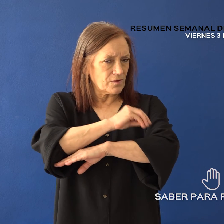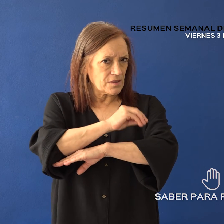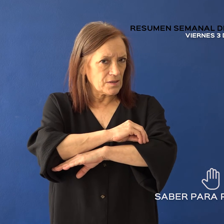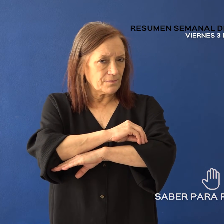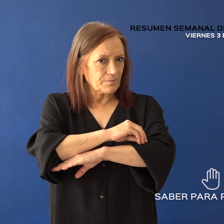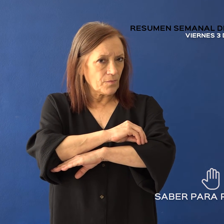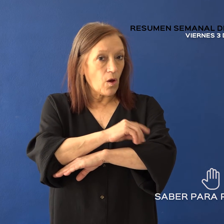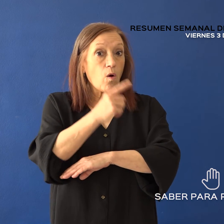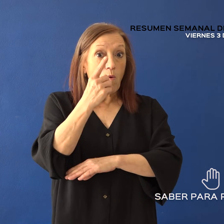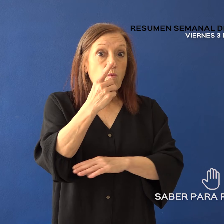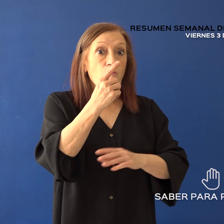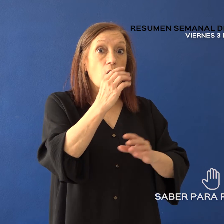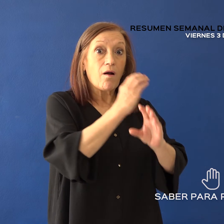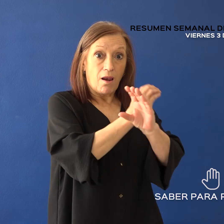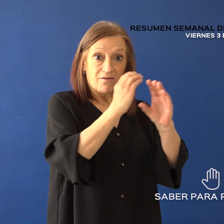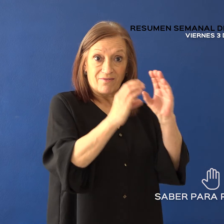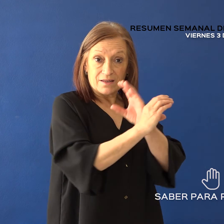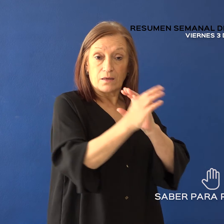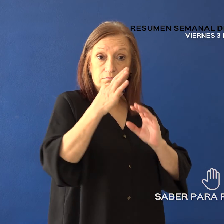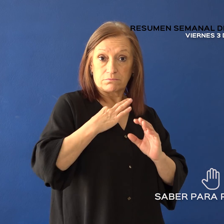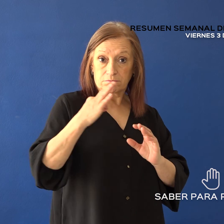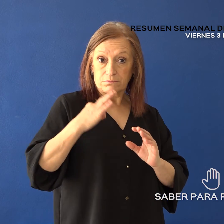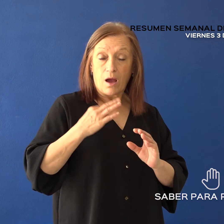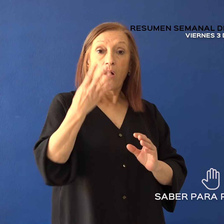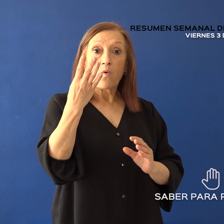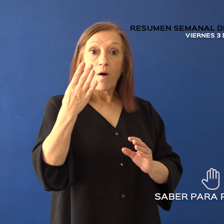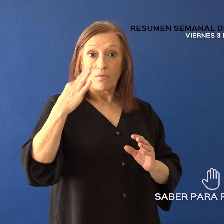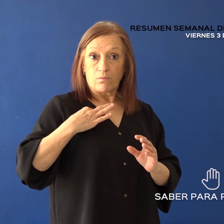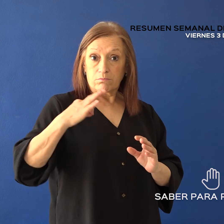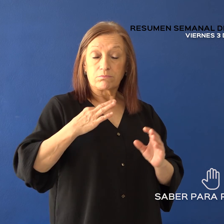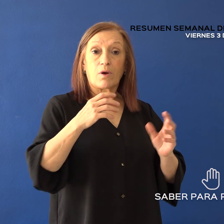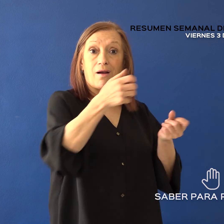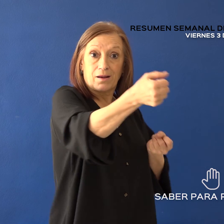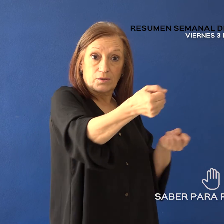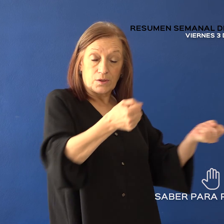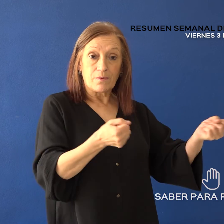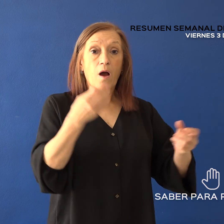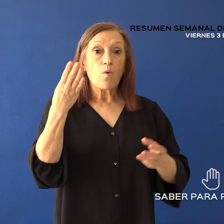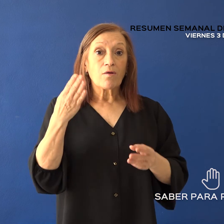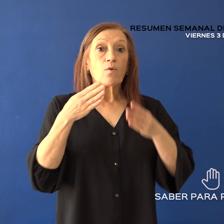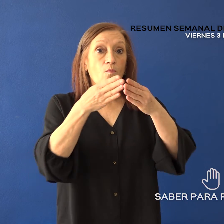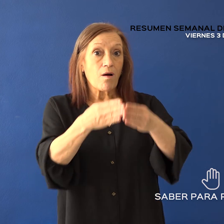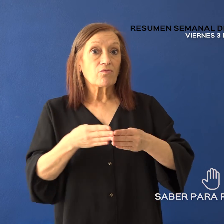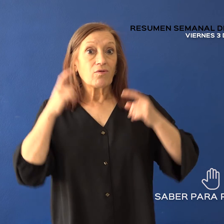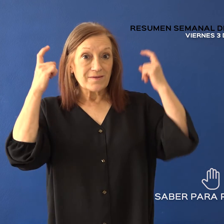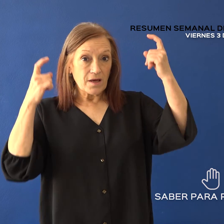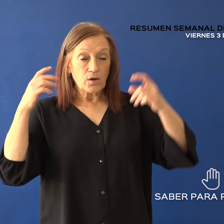Uno en El Calafate, cuatro en Caleta Olivia, cuatro en Puerto Deseado y tres